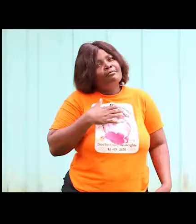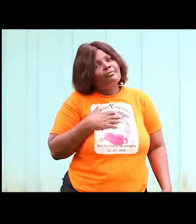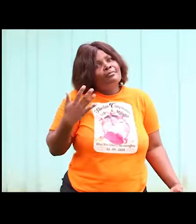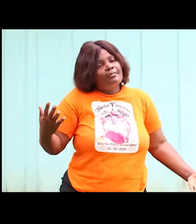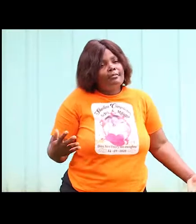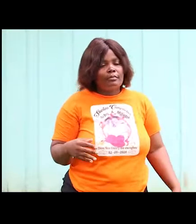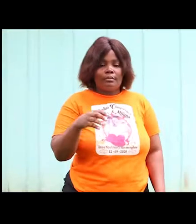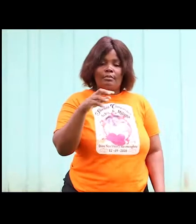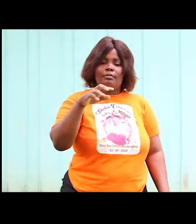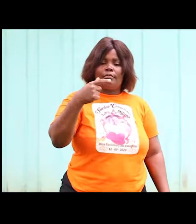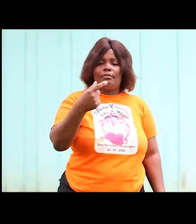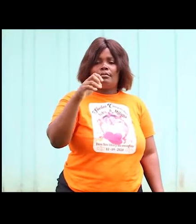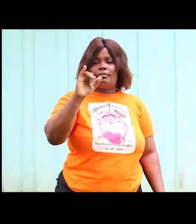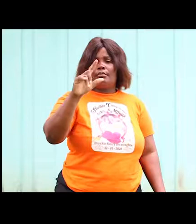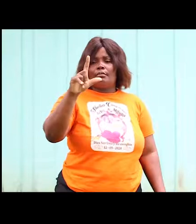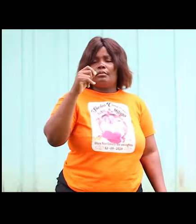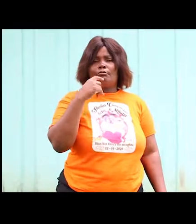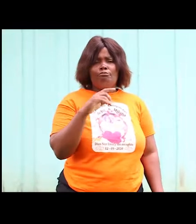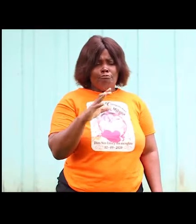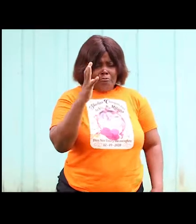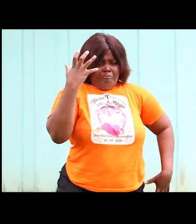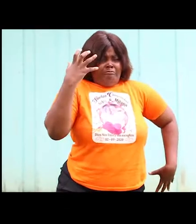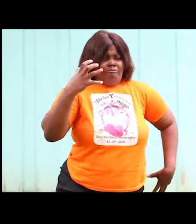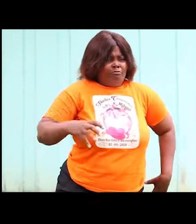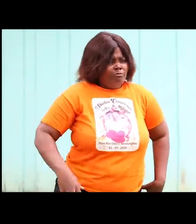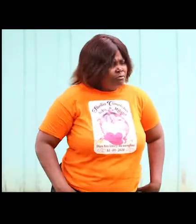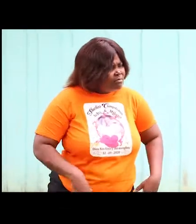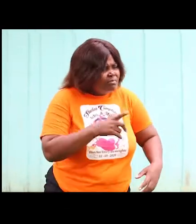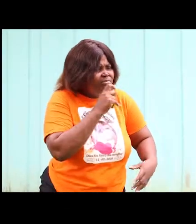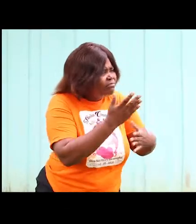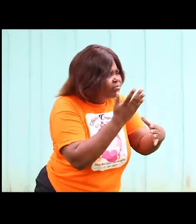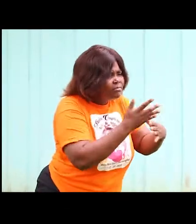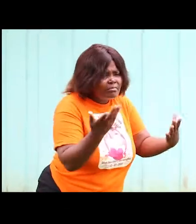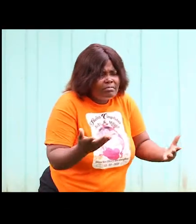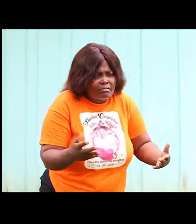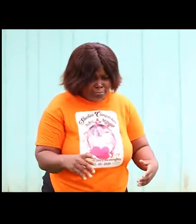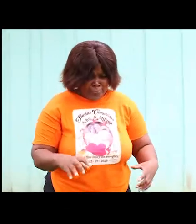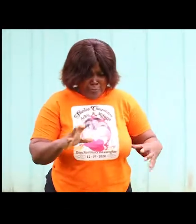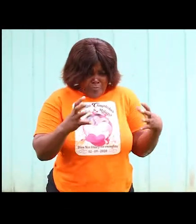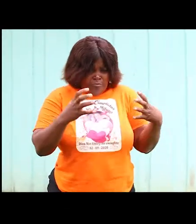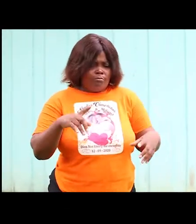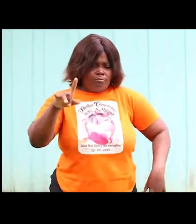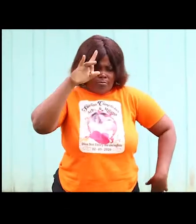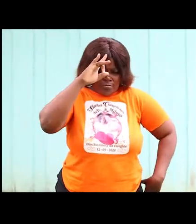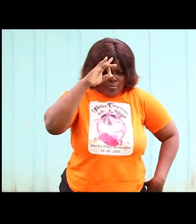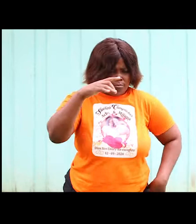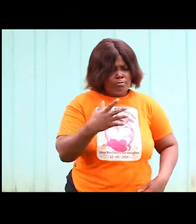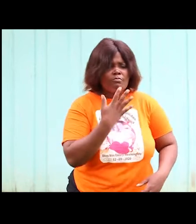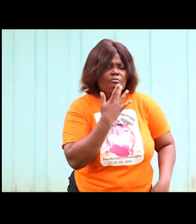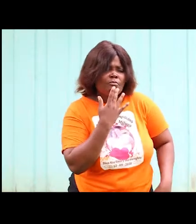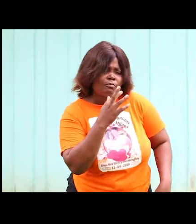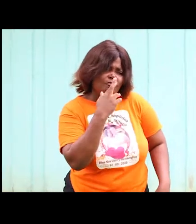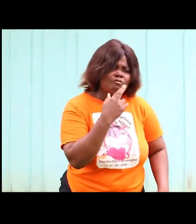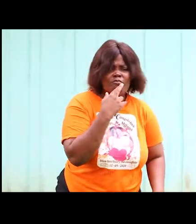guillermo está lleno de rabia que le habrá hecho que le quien le habrá molestado guau casi un demonio no así el color